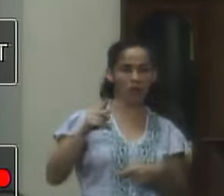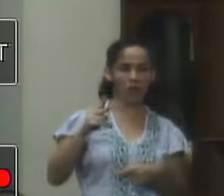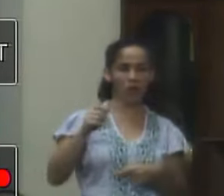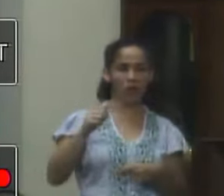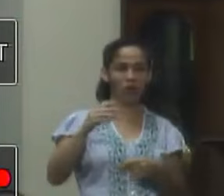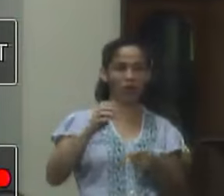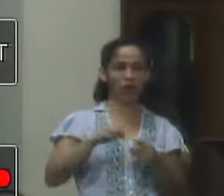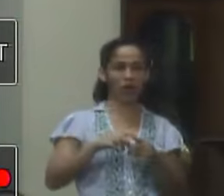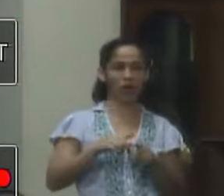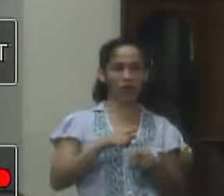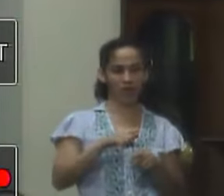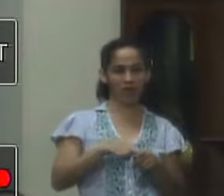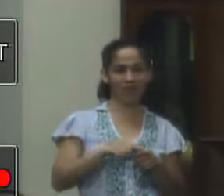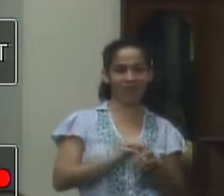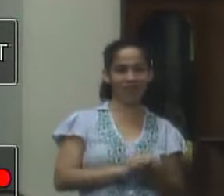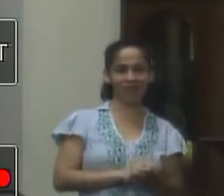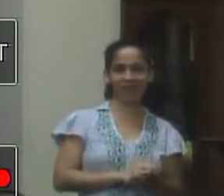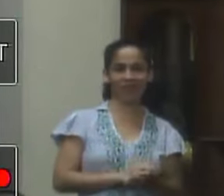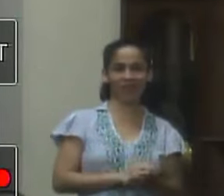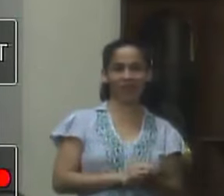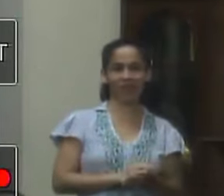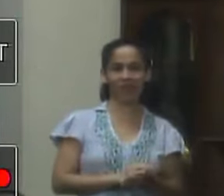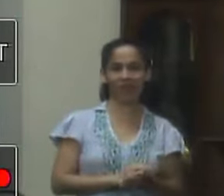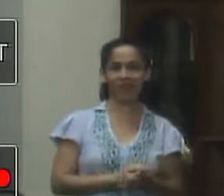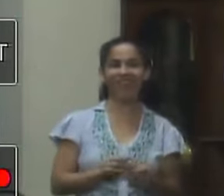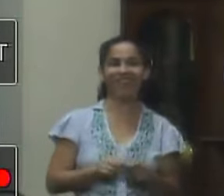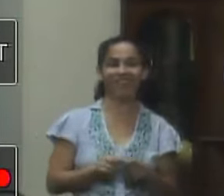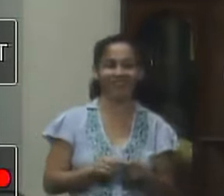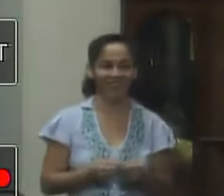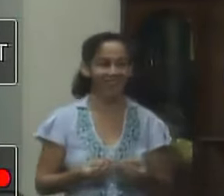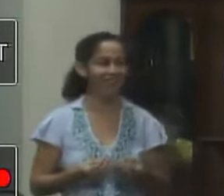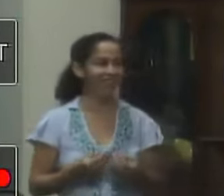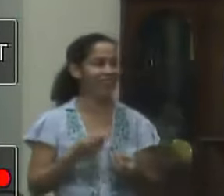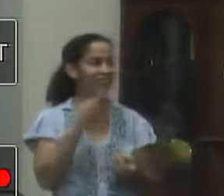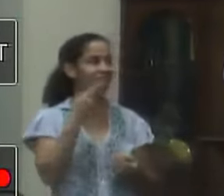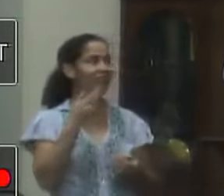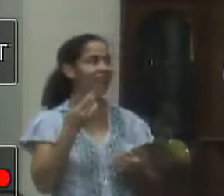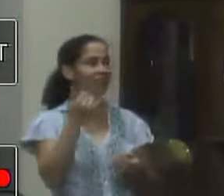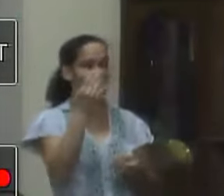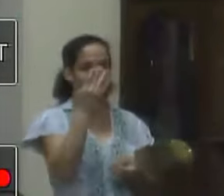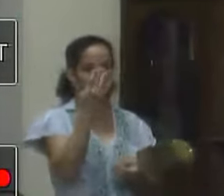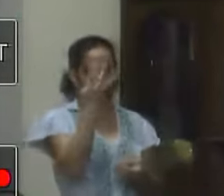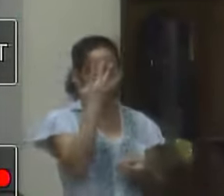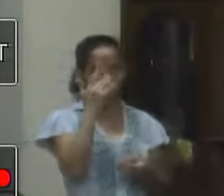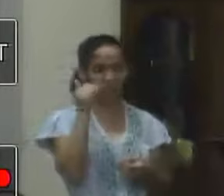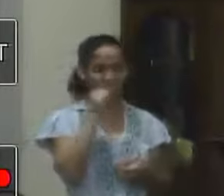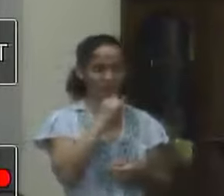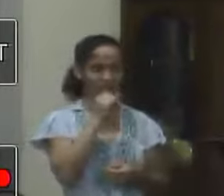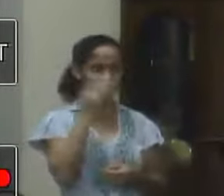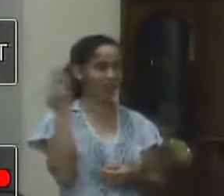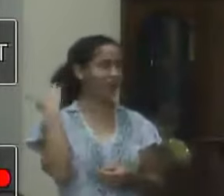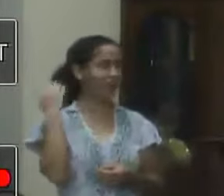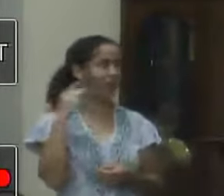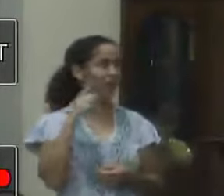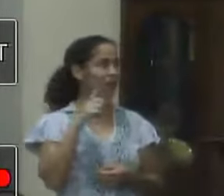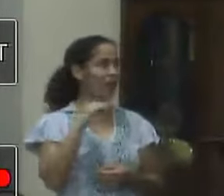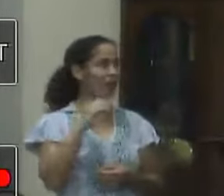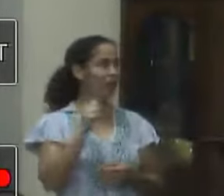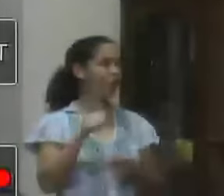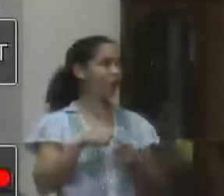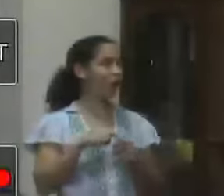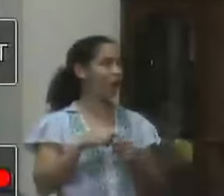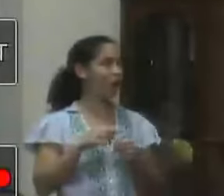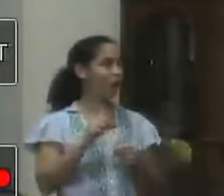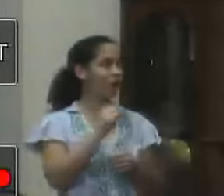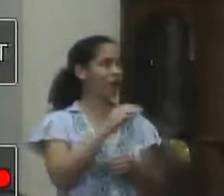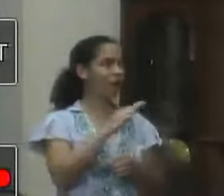retrasada um carnaval antigo uma iniciativa própria um carnaval antigo com a Aline com a Sônia com a Tia Geni com o